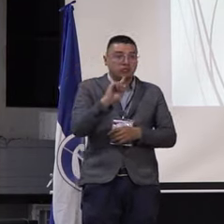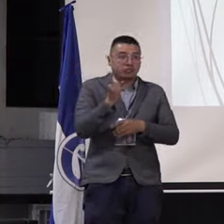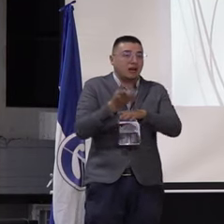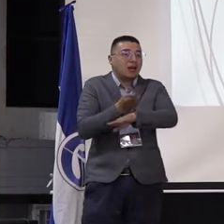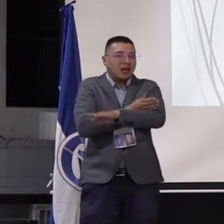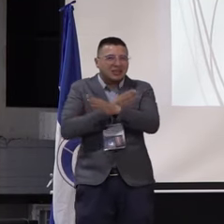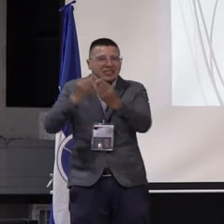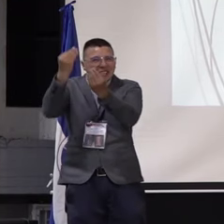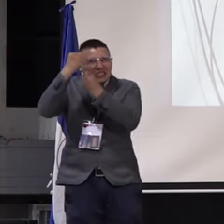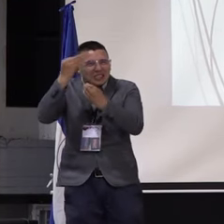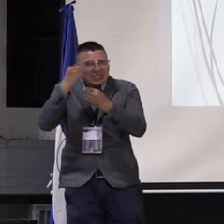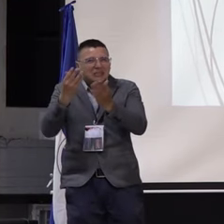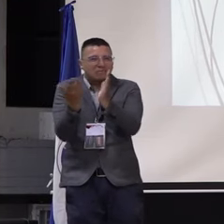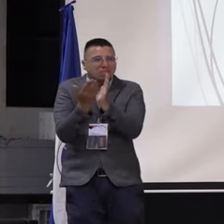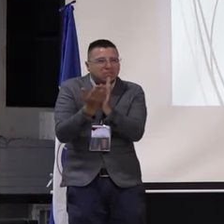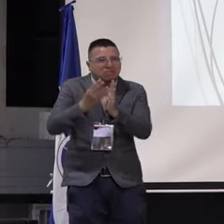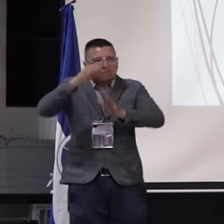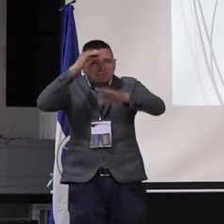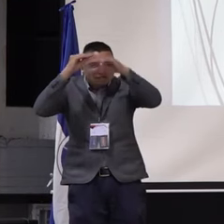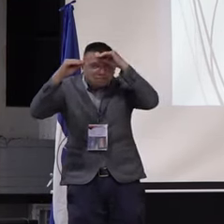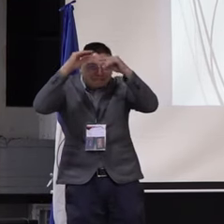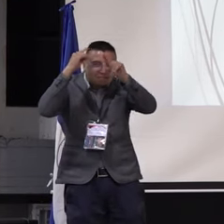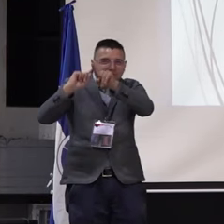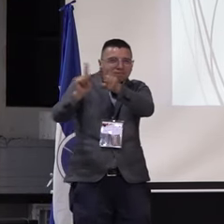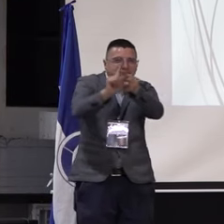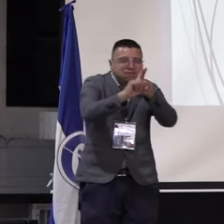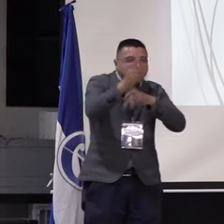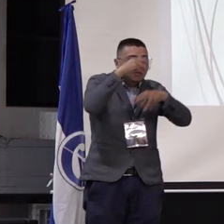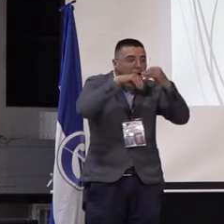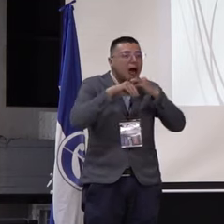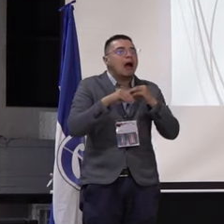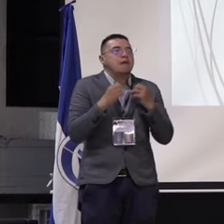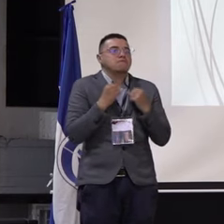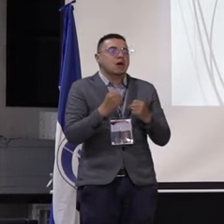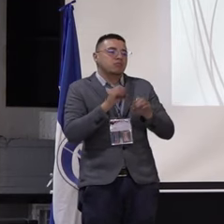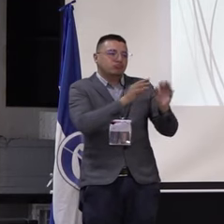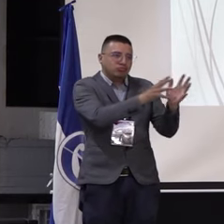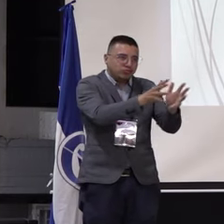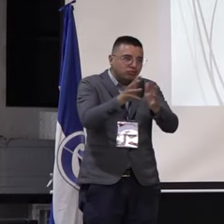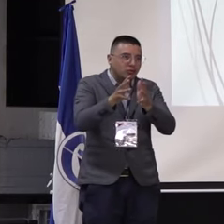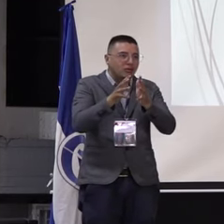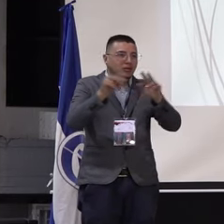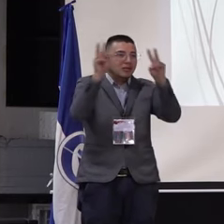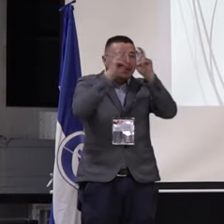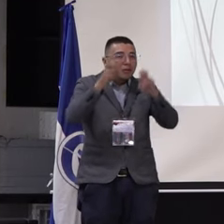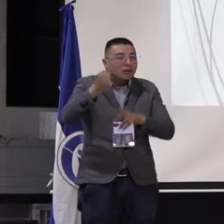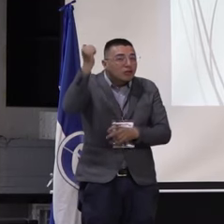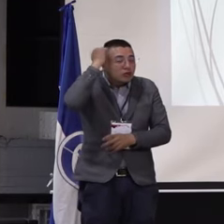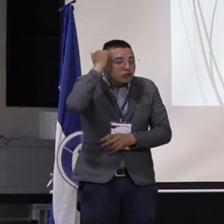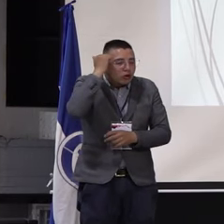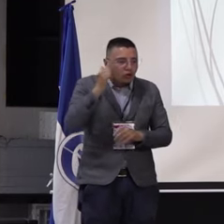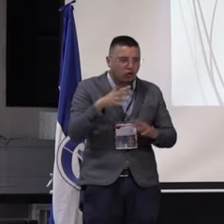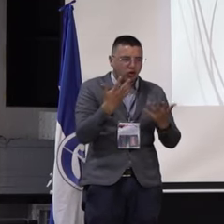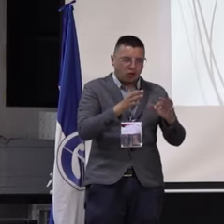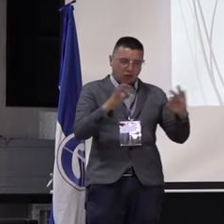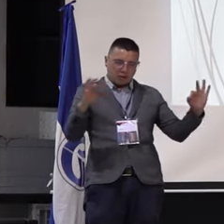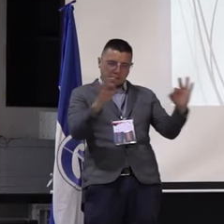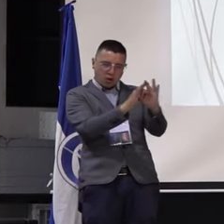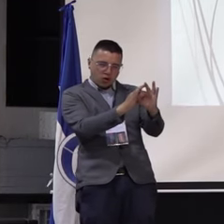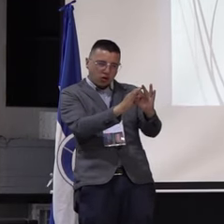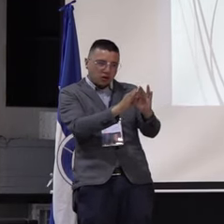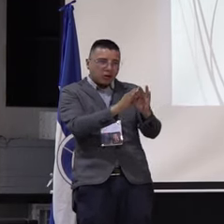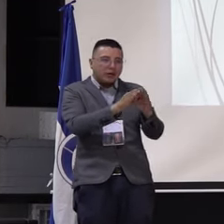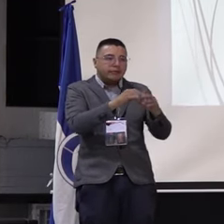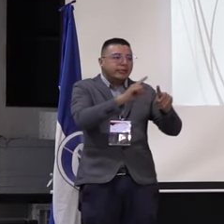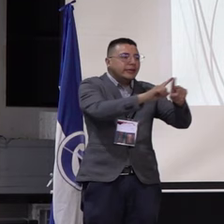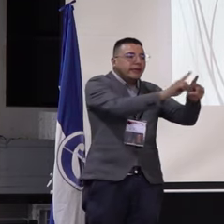y justamente lo que nos siempre develaba el ejercicio docente era cómo apuntar a determinado